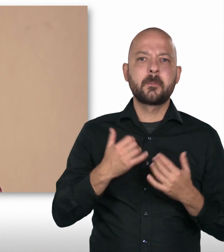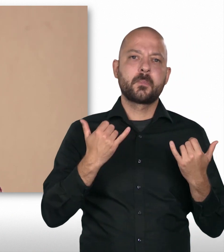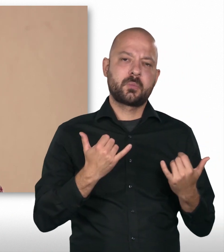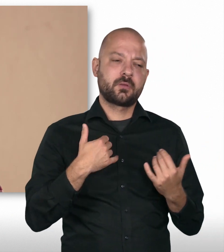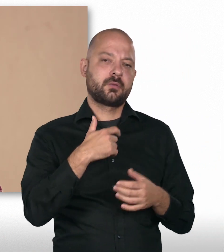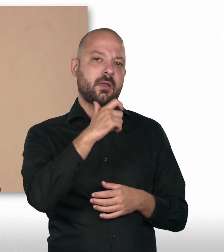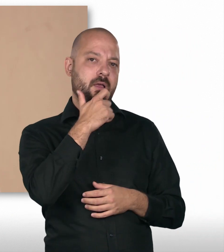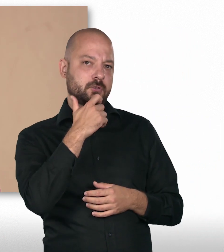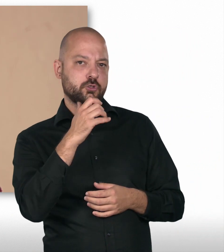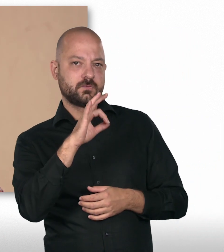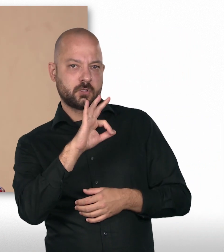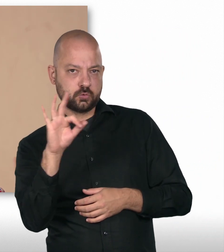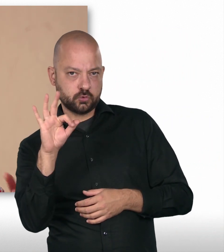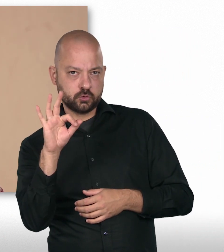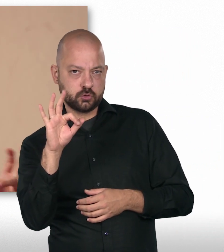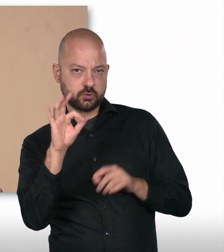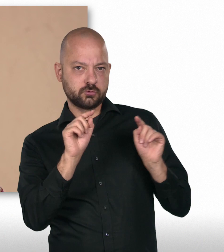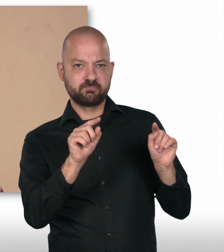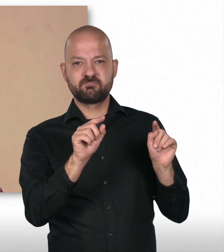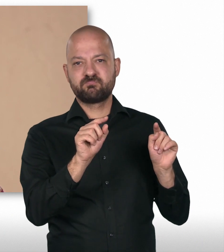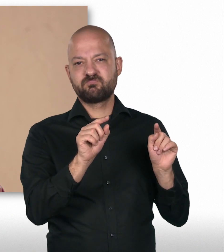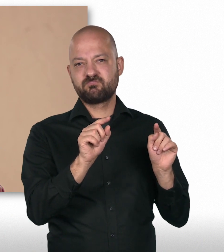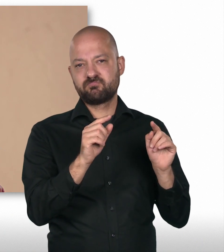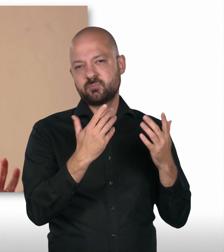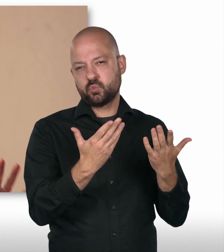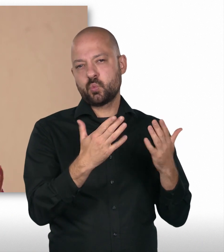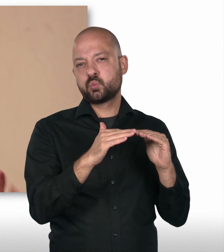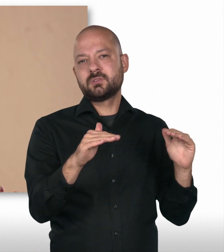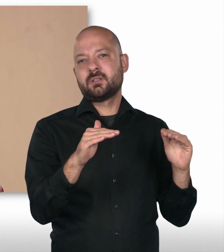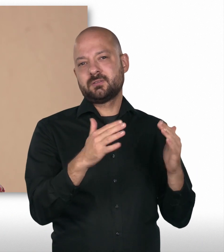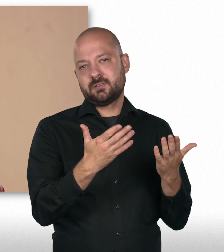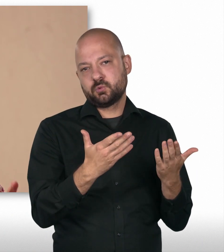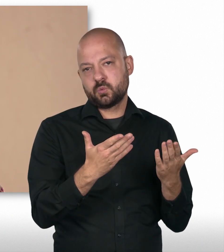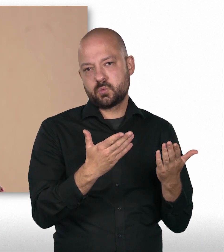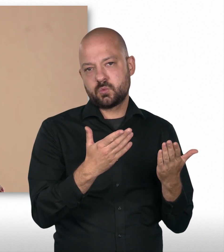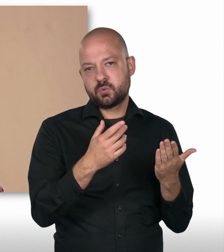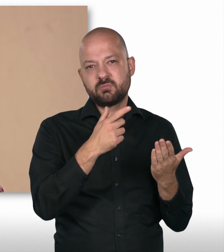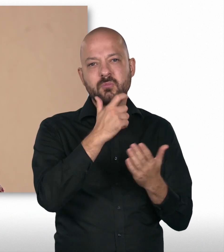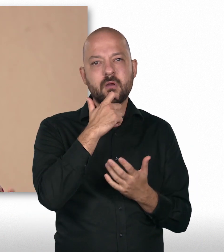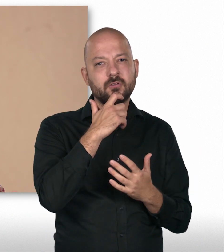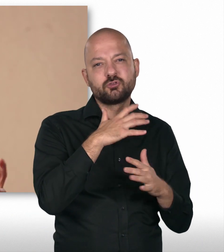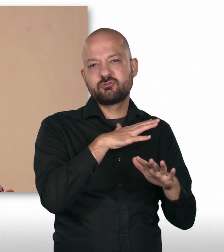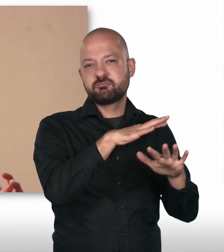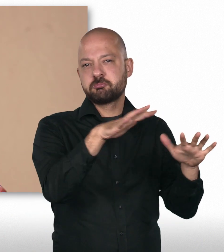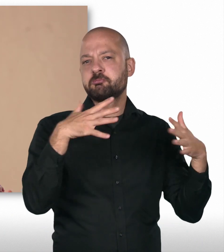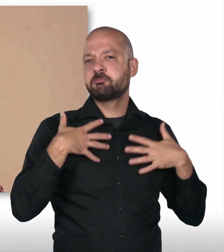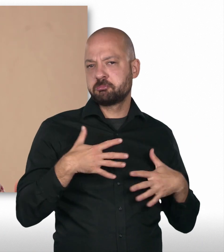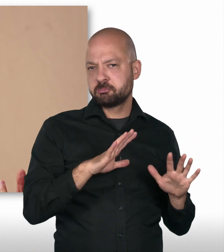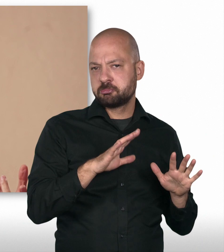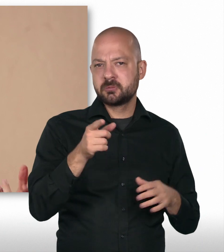intensive Sprachkurse. Also im Moment machen wir Englisch und Französisch. Das sind so die grundsätzlichen Sprachen. Englisch sind viele von uns schon ziemlich